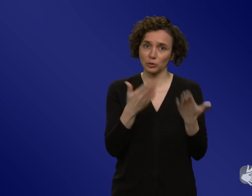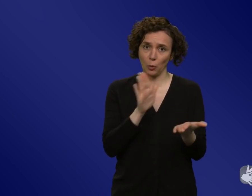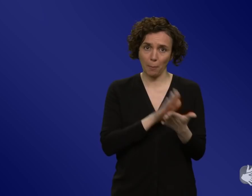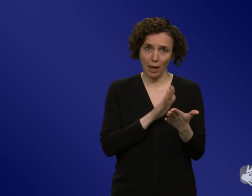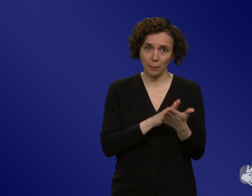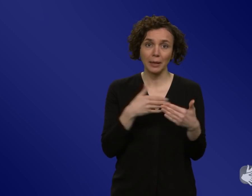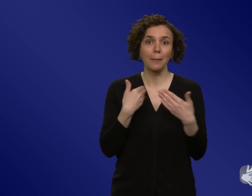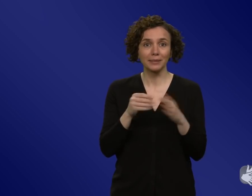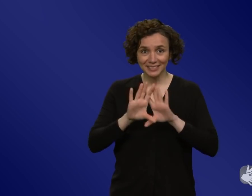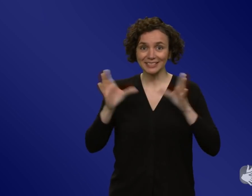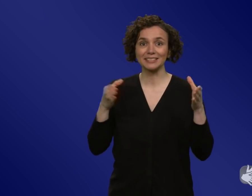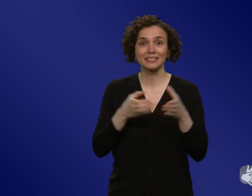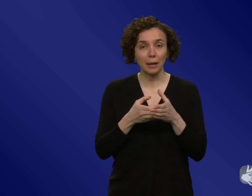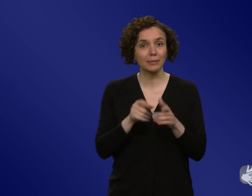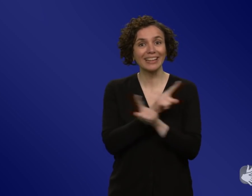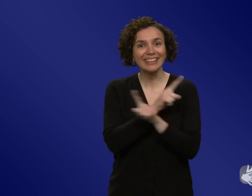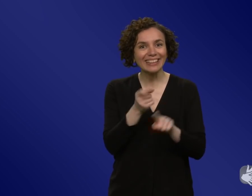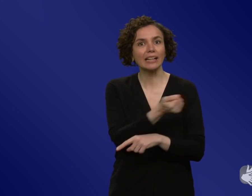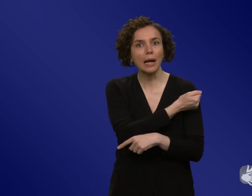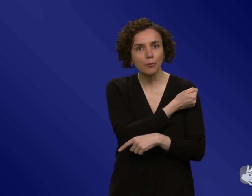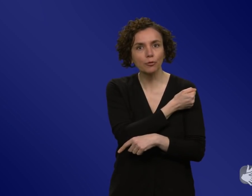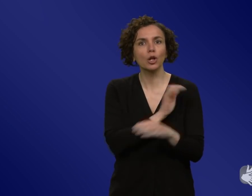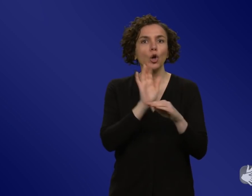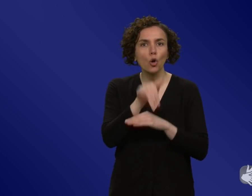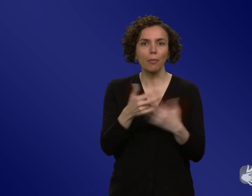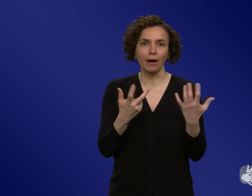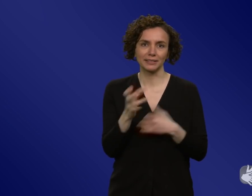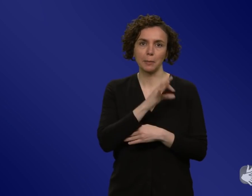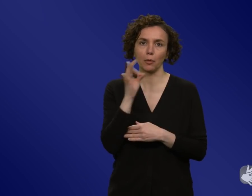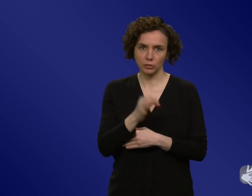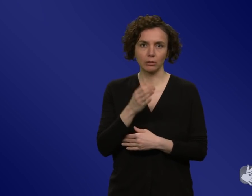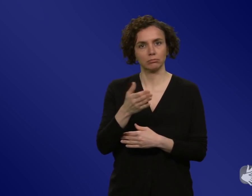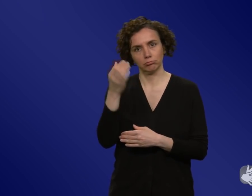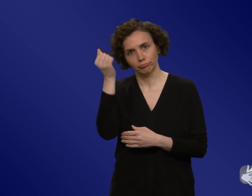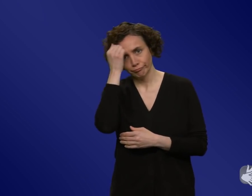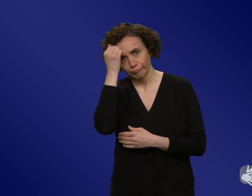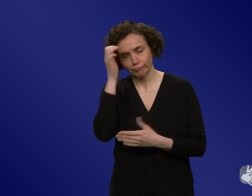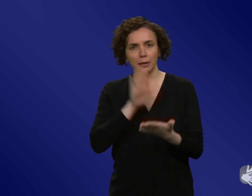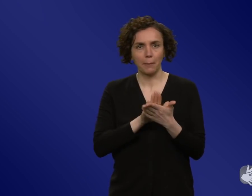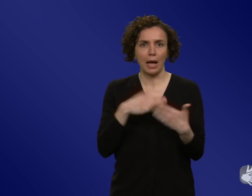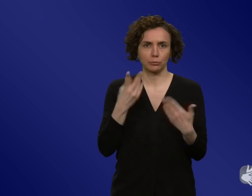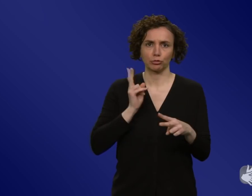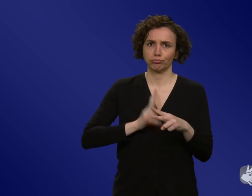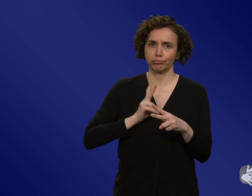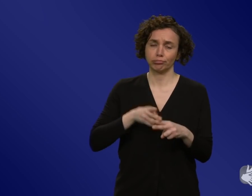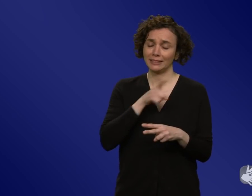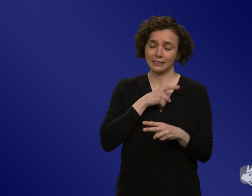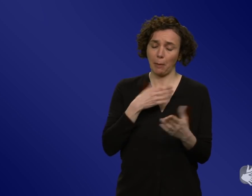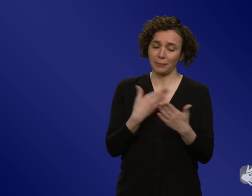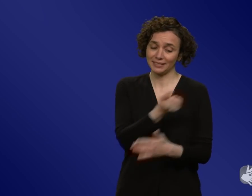sind es die meisten, über 80 Prozent oder so, die sagen, ich habe nicht und ich will auch nicht. Das kann sich im Herbst noch mal ein bisschen ändern, wenn jetzt zum